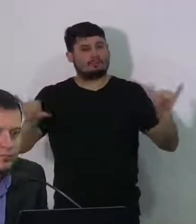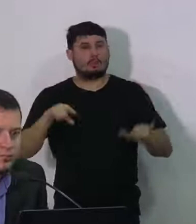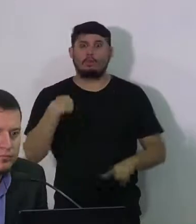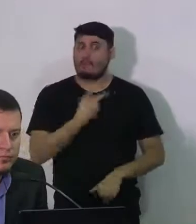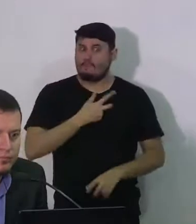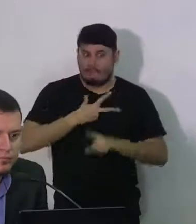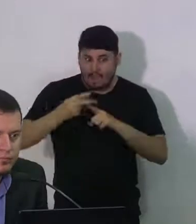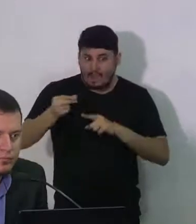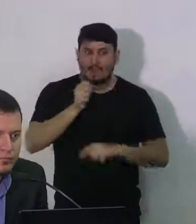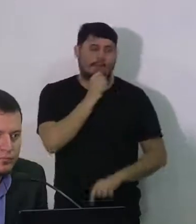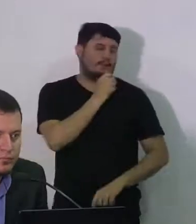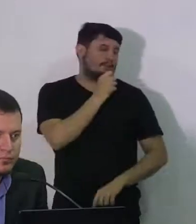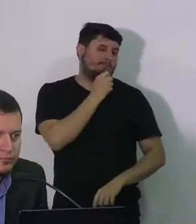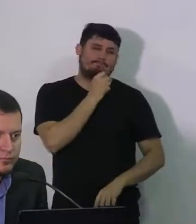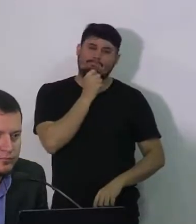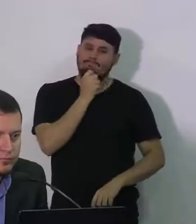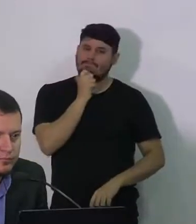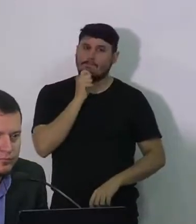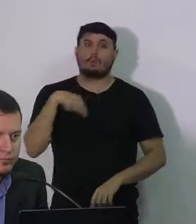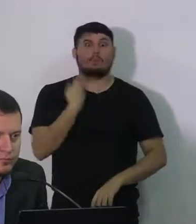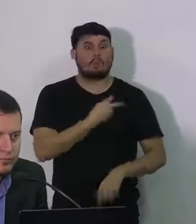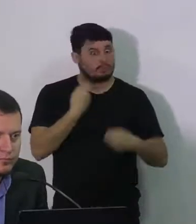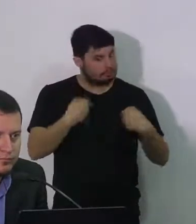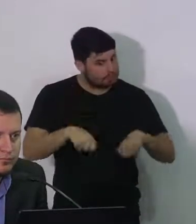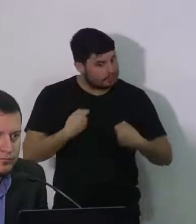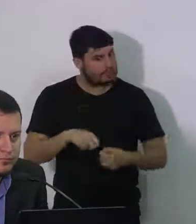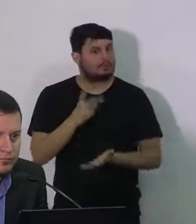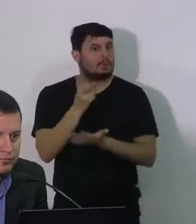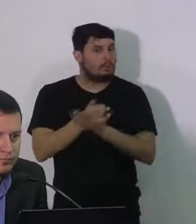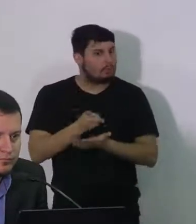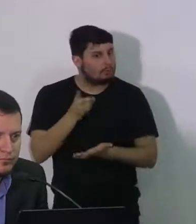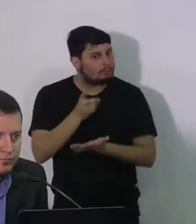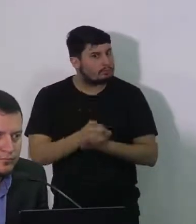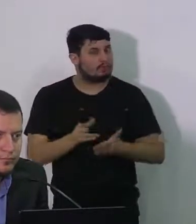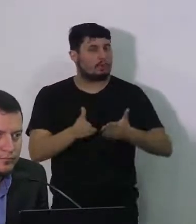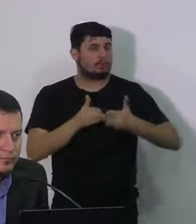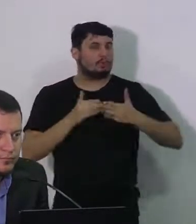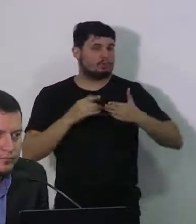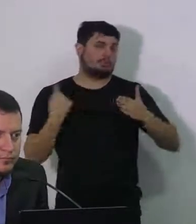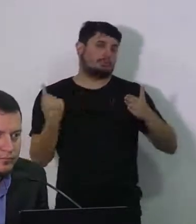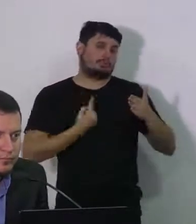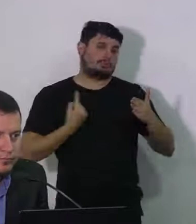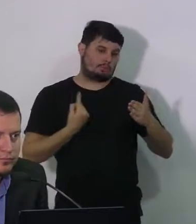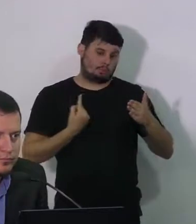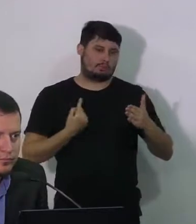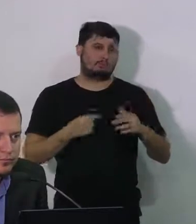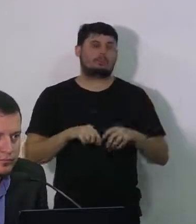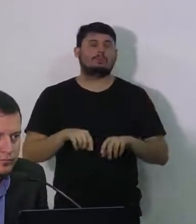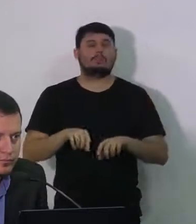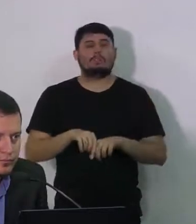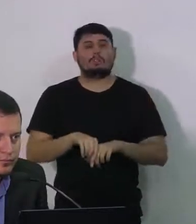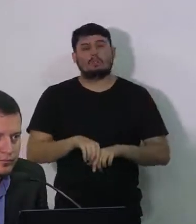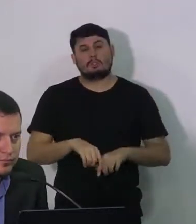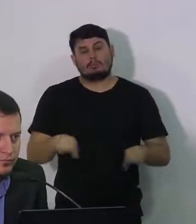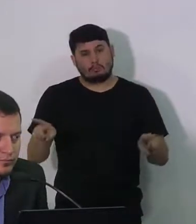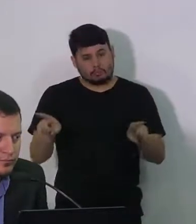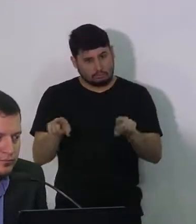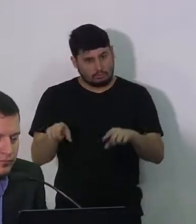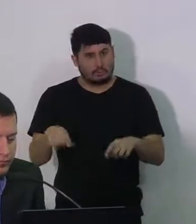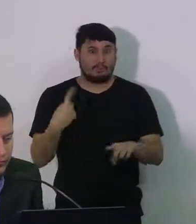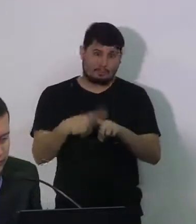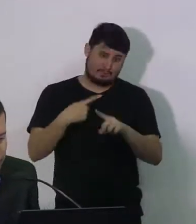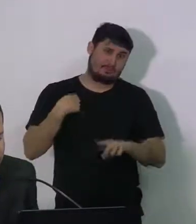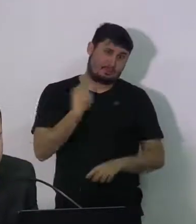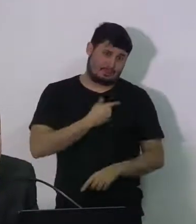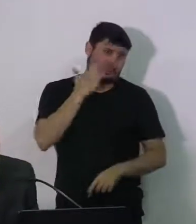contrário a gente precisa continuar no processo de isolamento social de garantir a gente se resguardar em casa sabendo de todas as dificuldades que